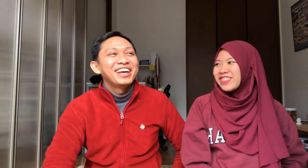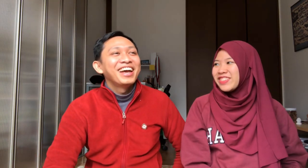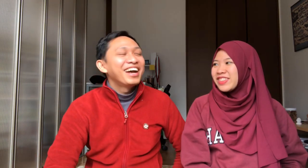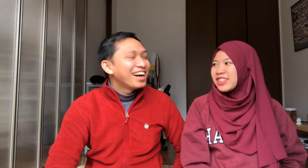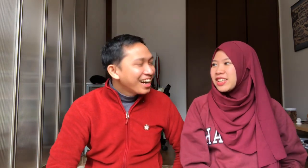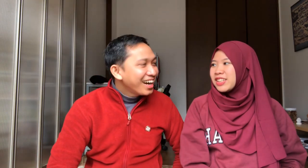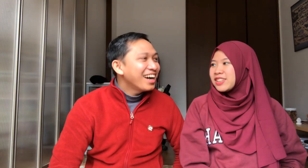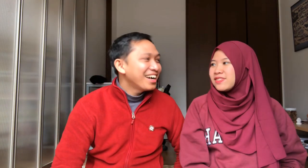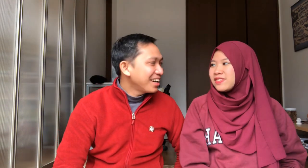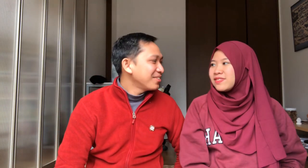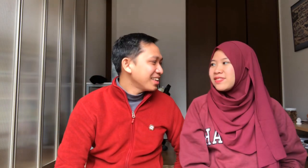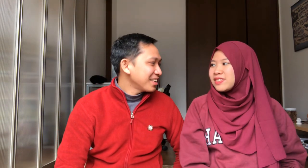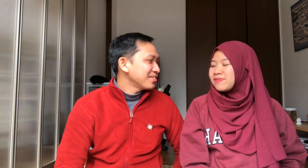Haa Menarik